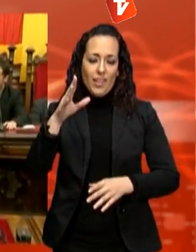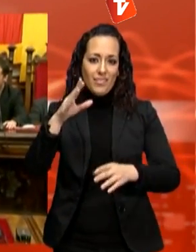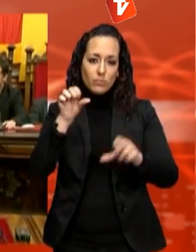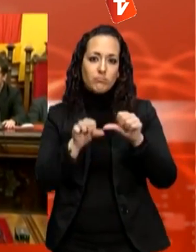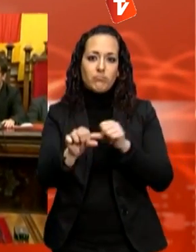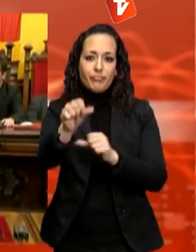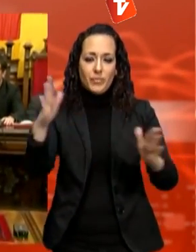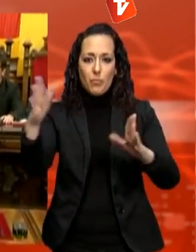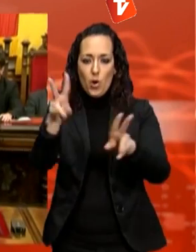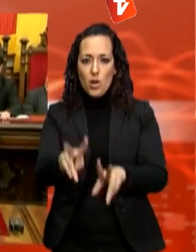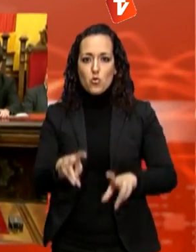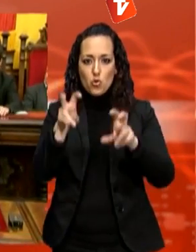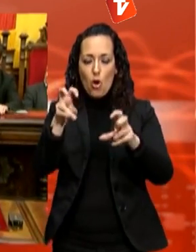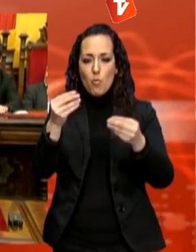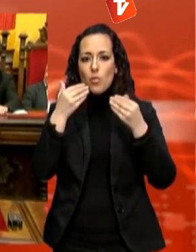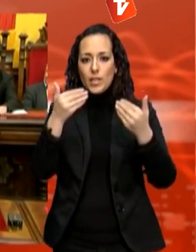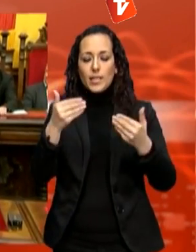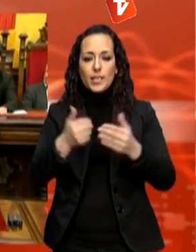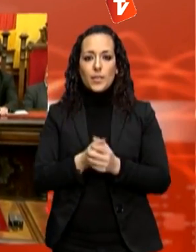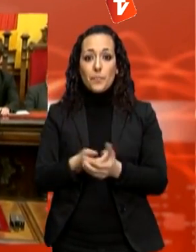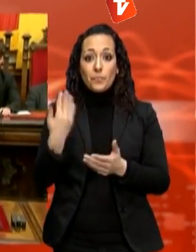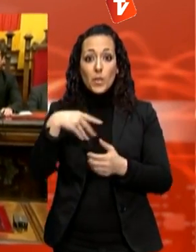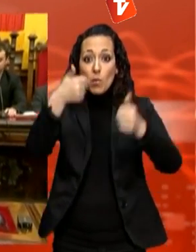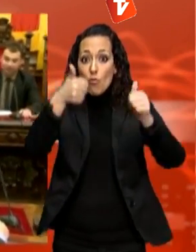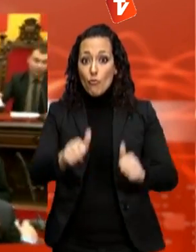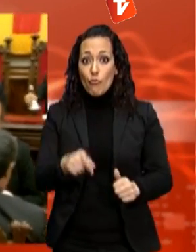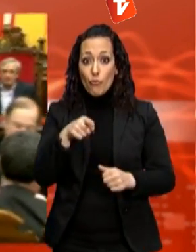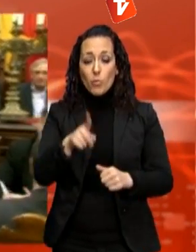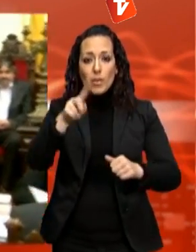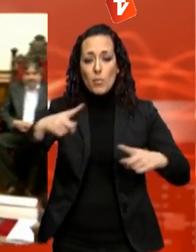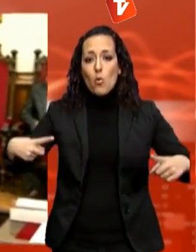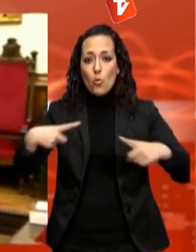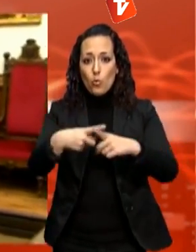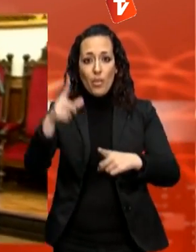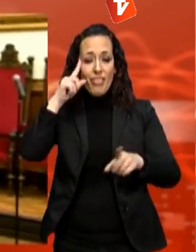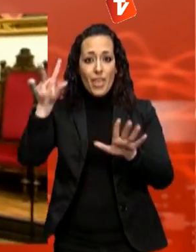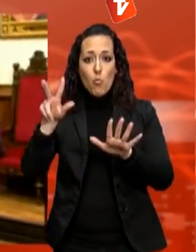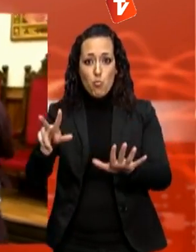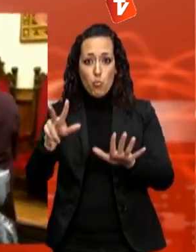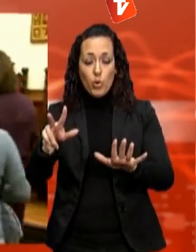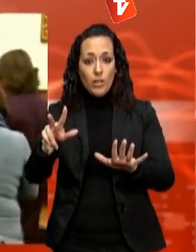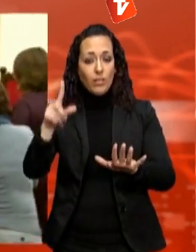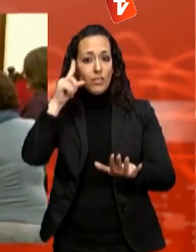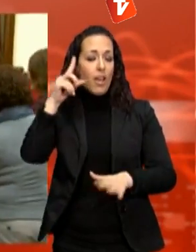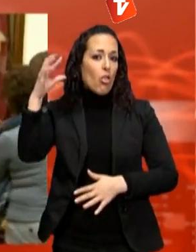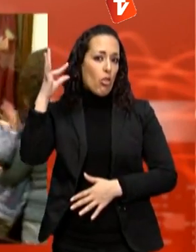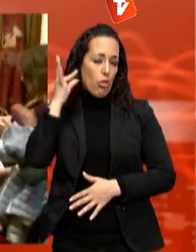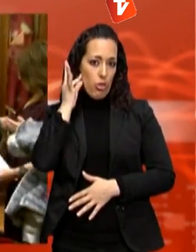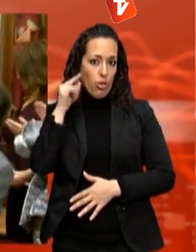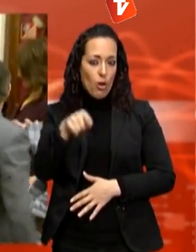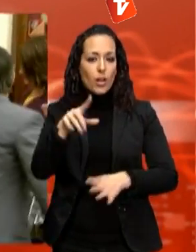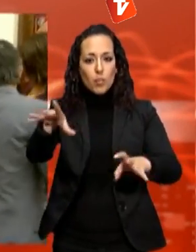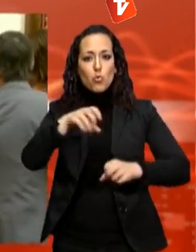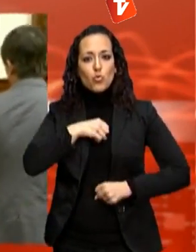les seves noves responsabilitats. Gràcies. Moltes gràcies. D'aquesta manera i coincidint amb la celebració del Dia de la Dona, el model Almagro Vargas ha pres possessió del seu